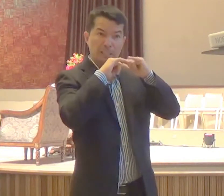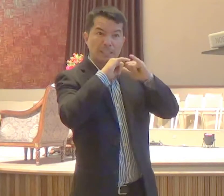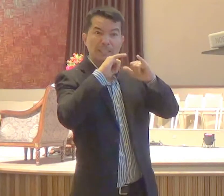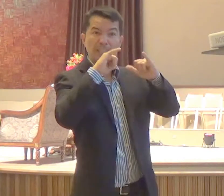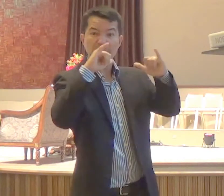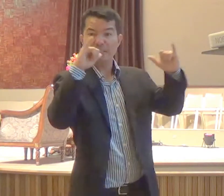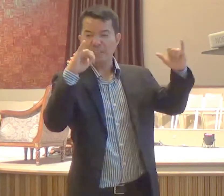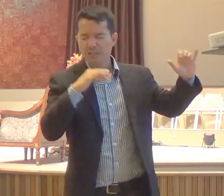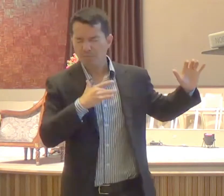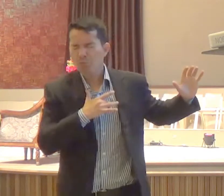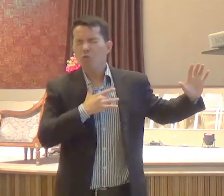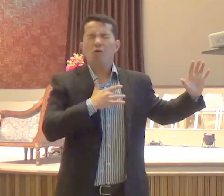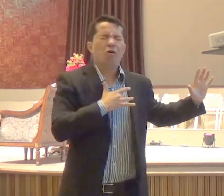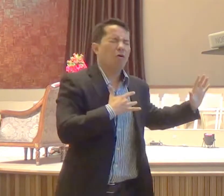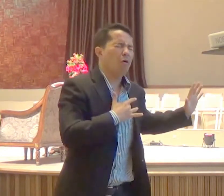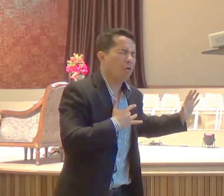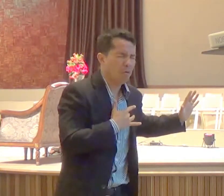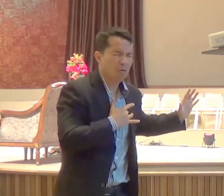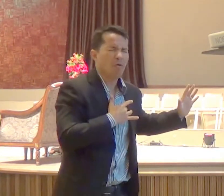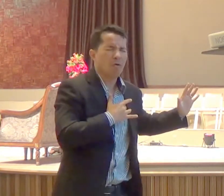na vida de uma pessoa, terceiro lugar,